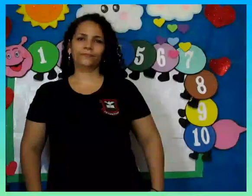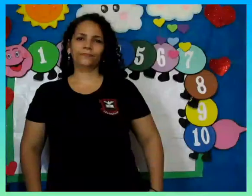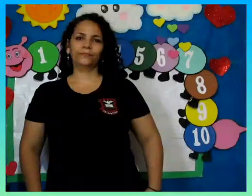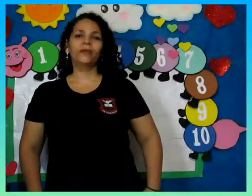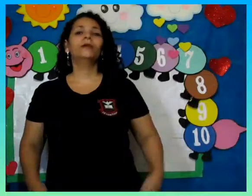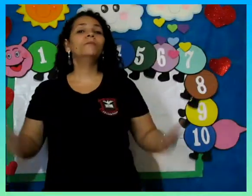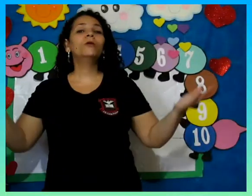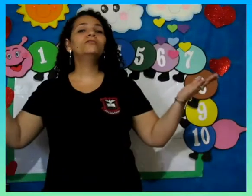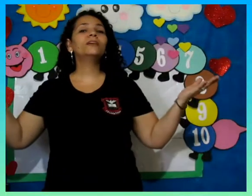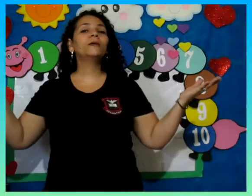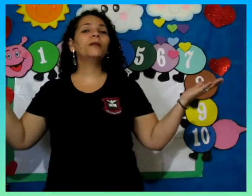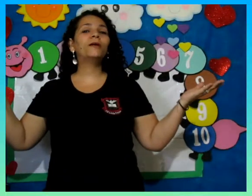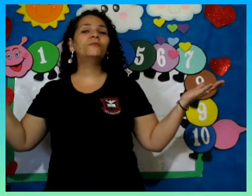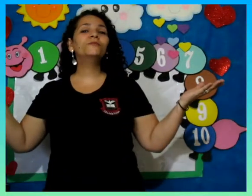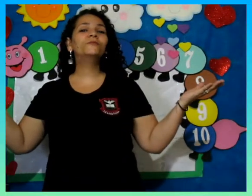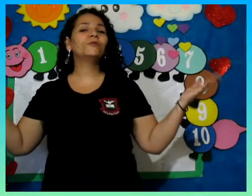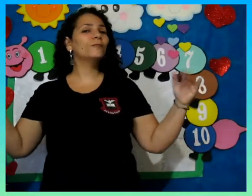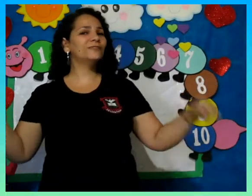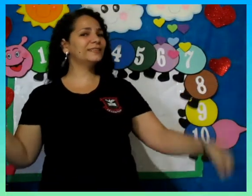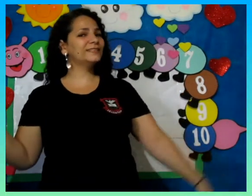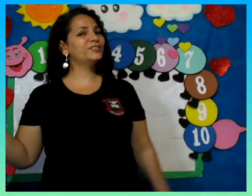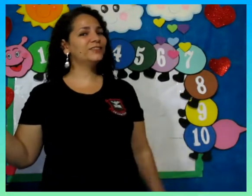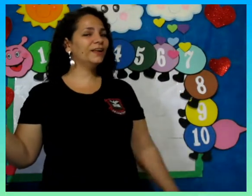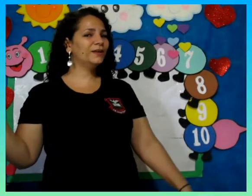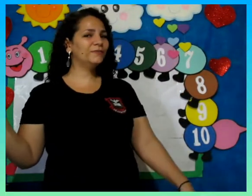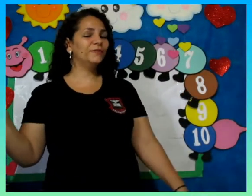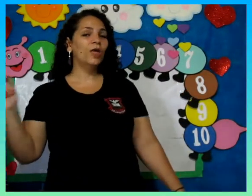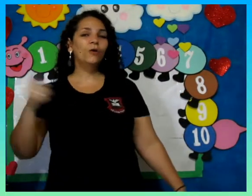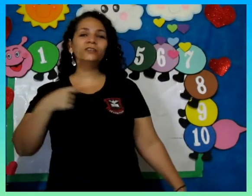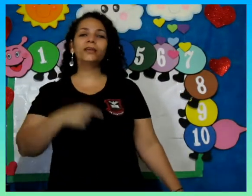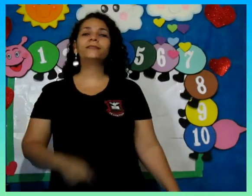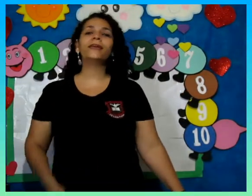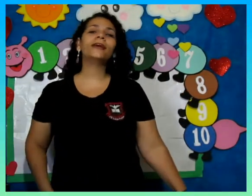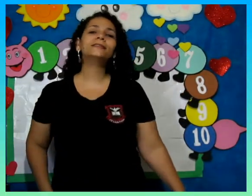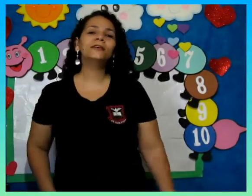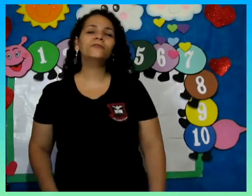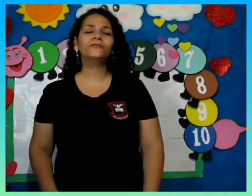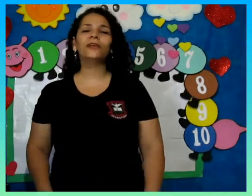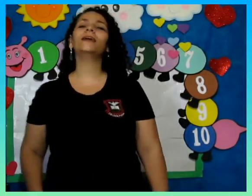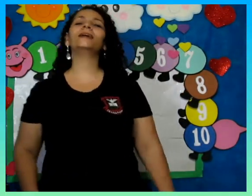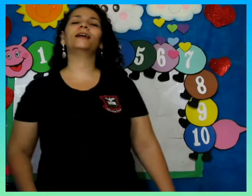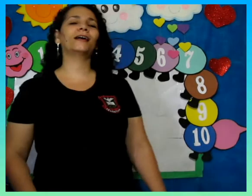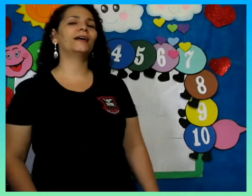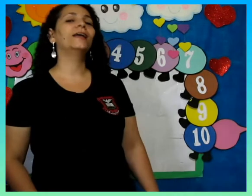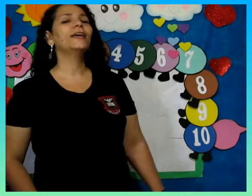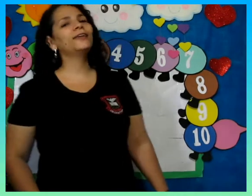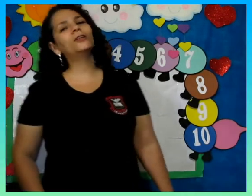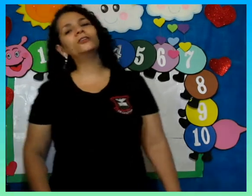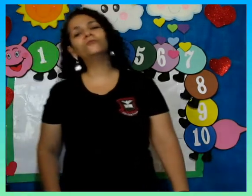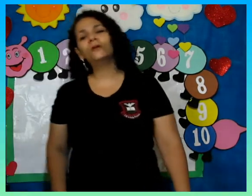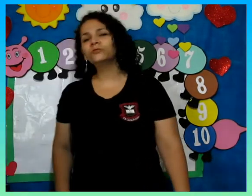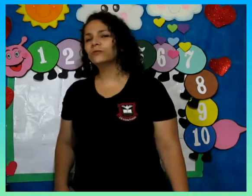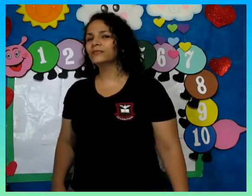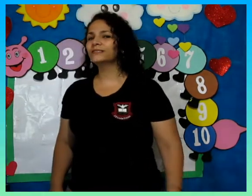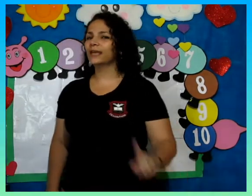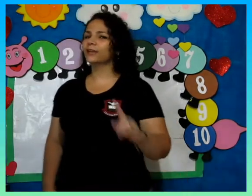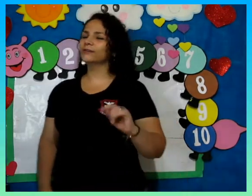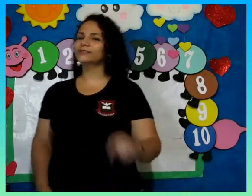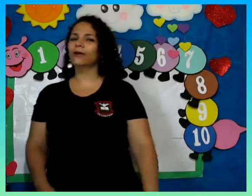Bom dia pra um! Como vocês estão? Hoje é terça-feira e nós vamos começar a nossa aula